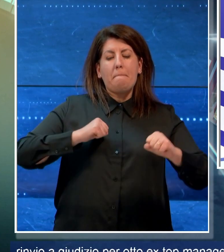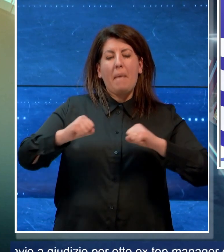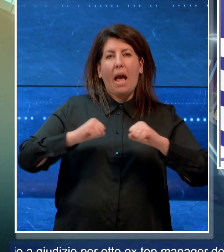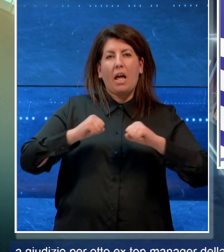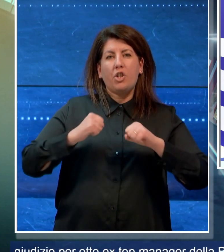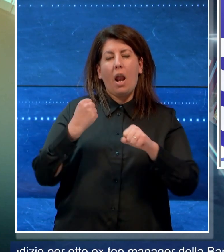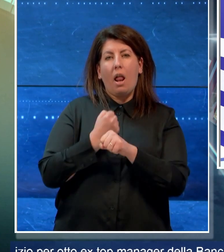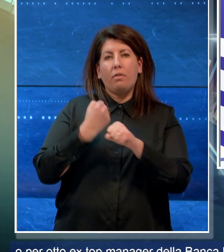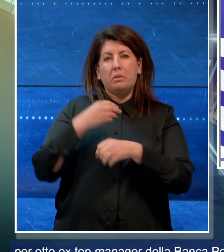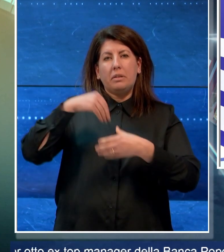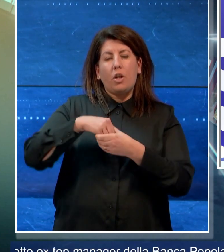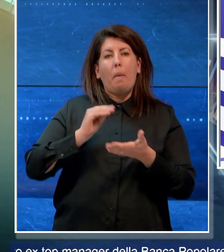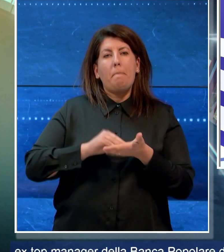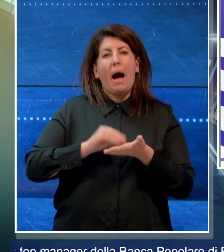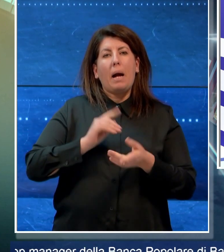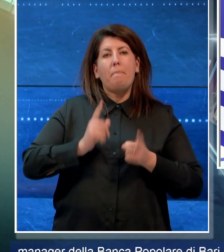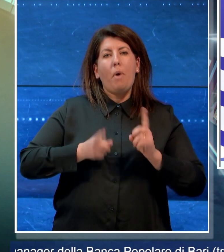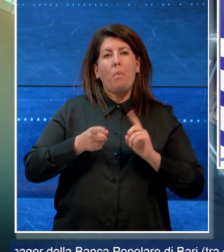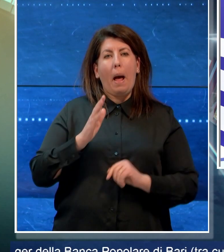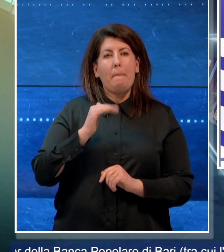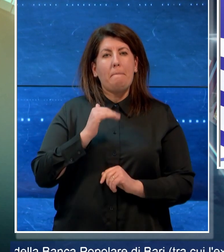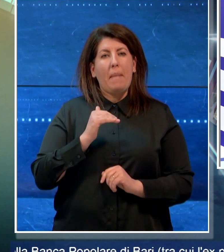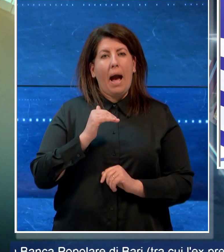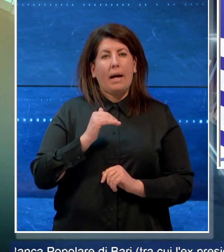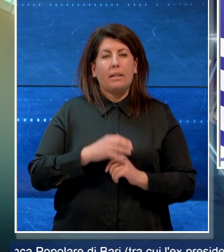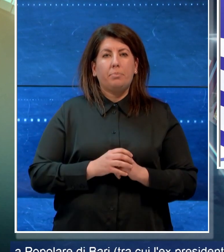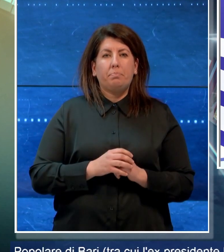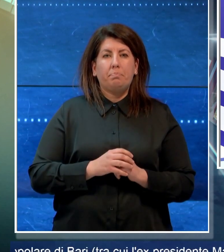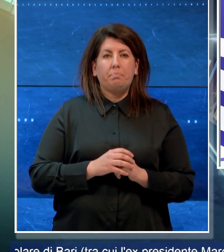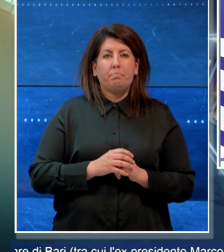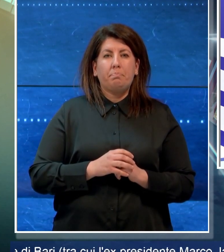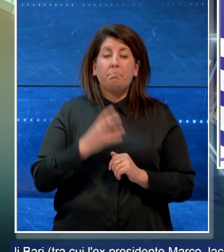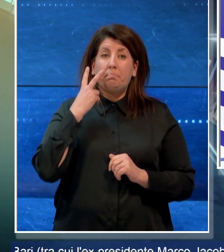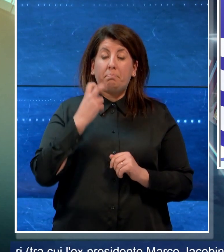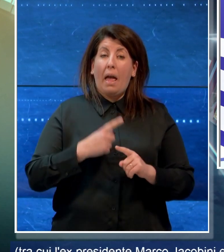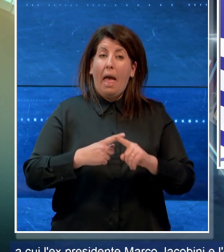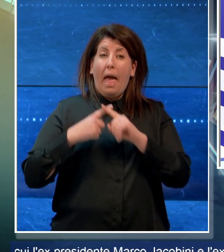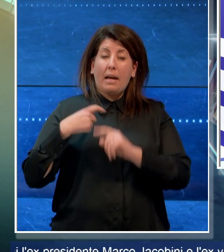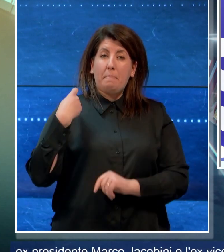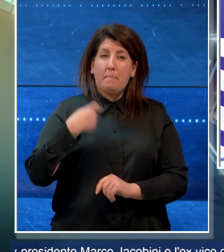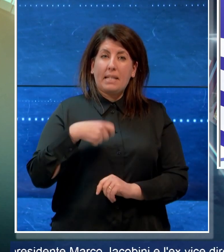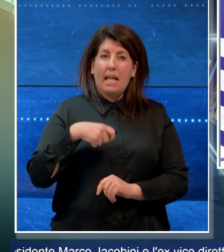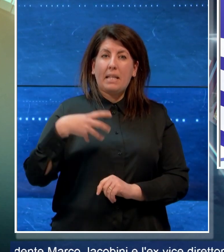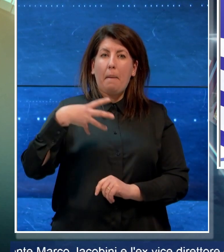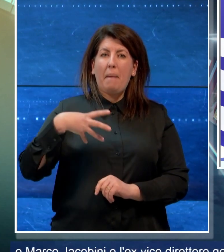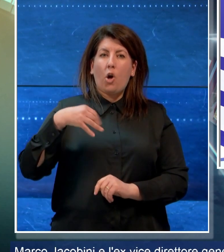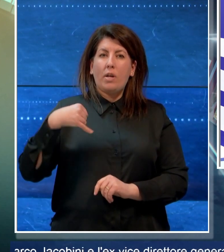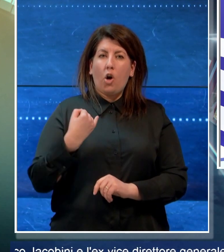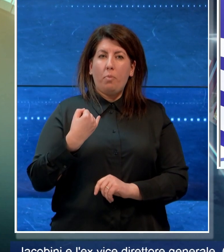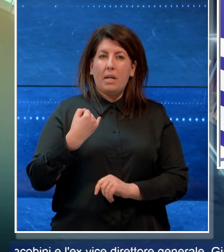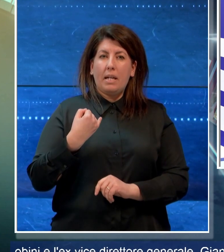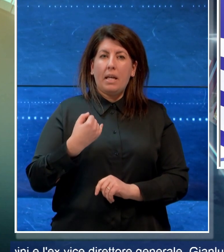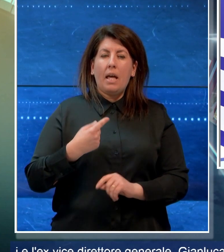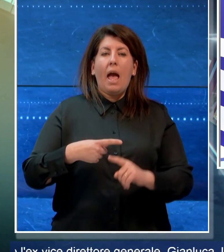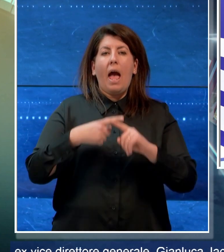Banca Popolare di Bari, tra cui l'ex presidente Marco Iacobini e l'ex vice